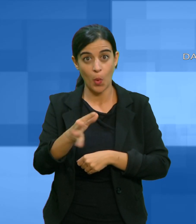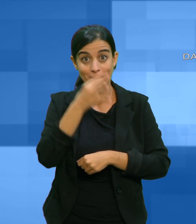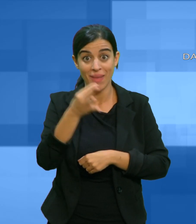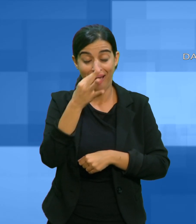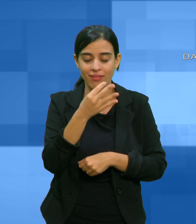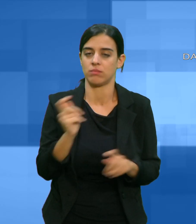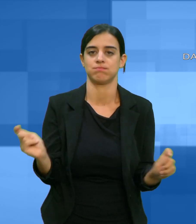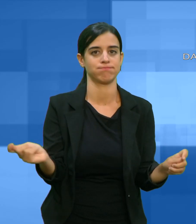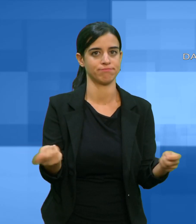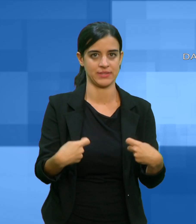sotto sequestro.